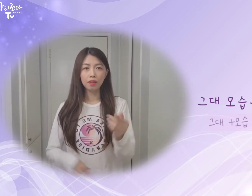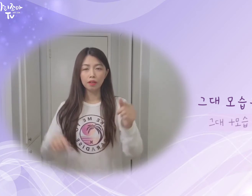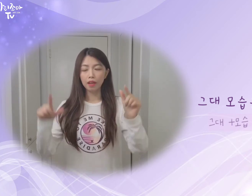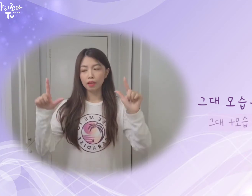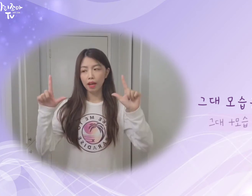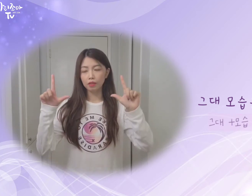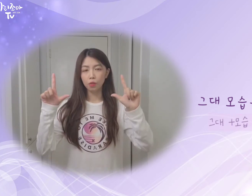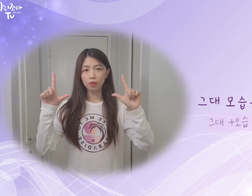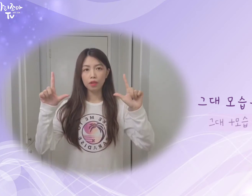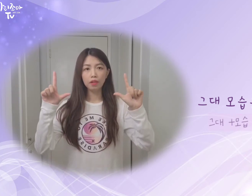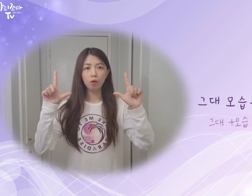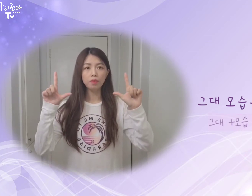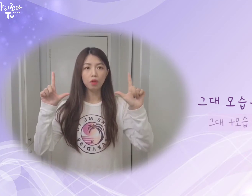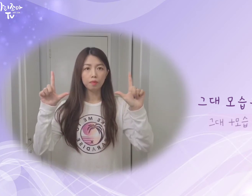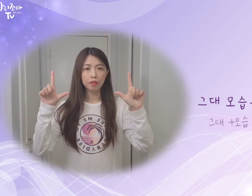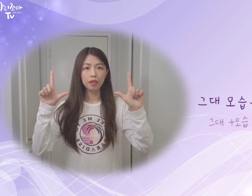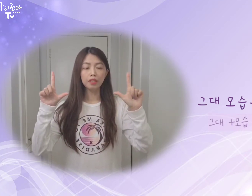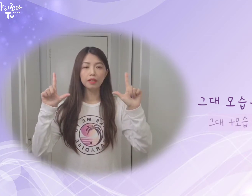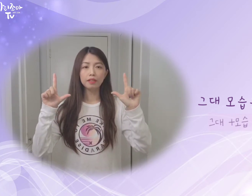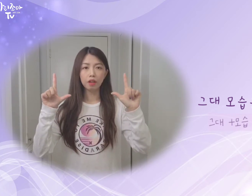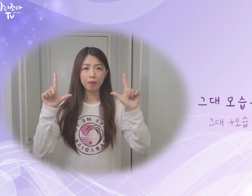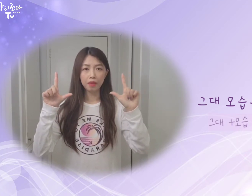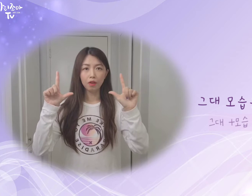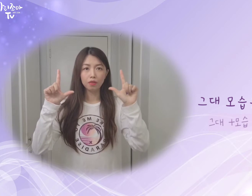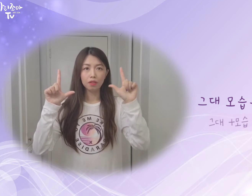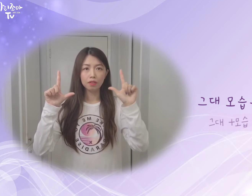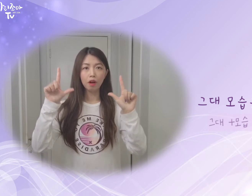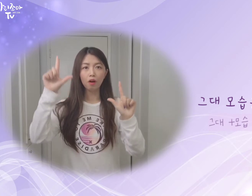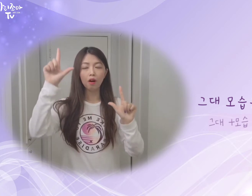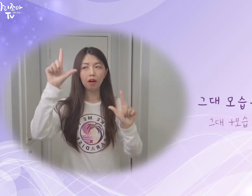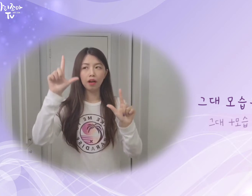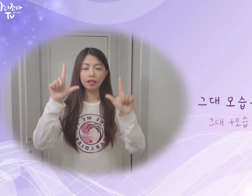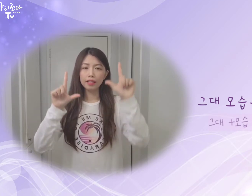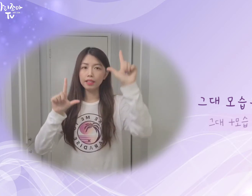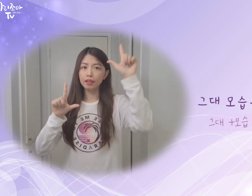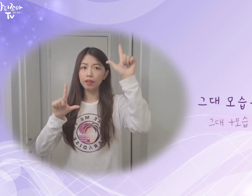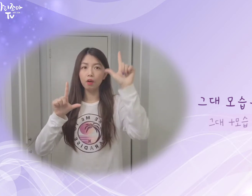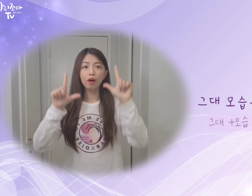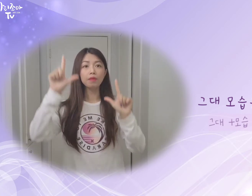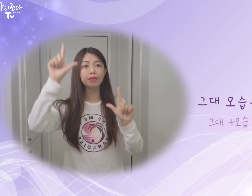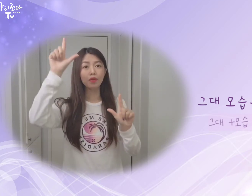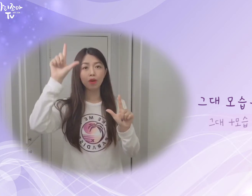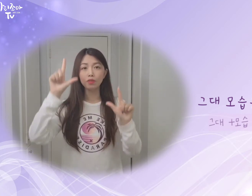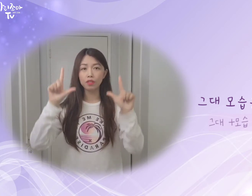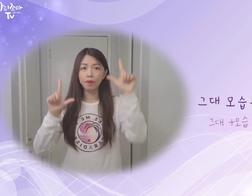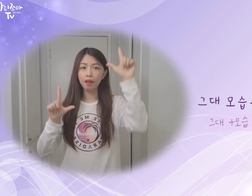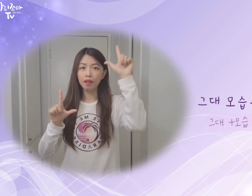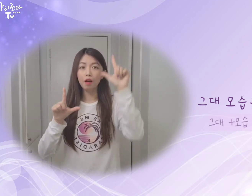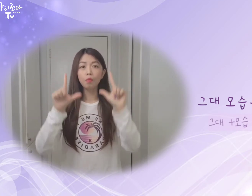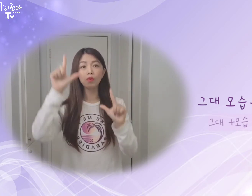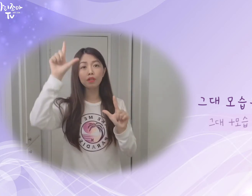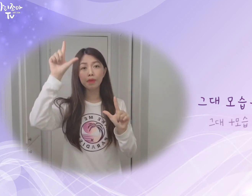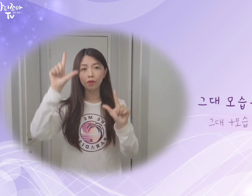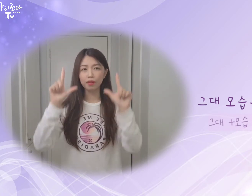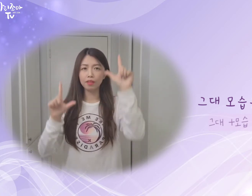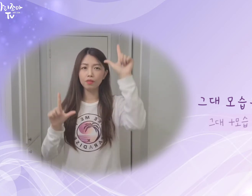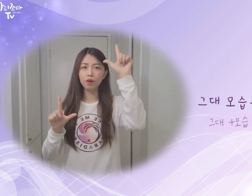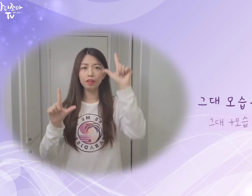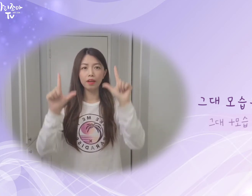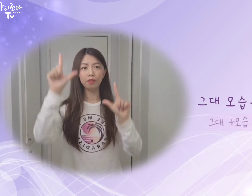부분은 양손을 엄지 검지 니은처럼 만들어 주셔서 하나씩 이렇게 엇갈리면서 올려주시면 모습이라고 한 뜻의 수어가 돼요.